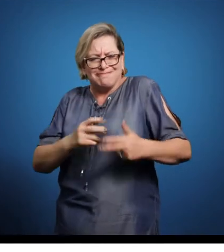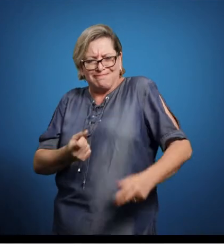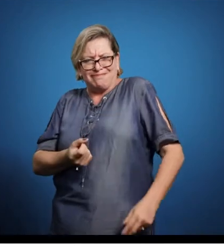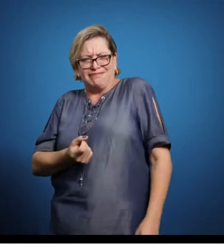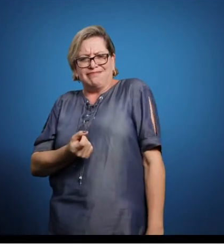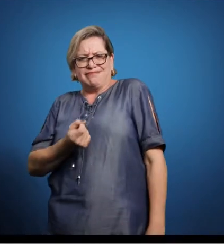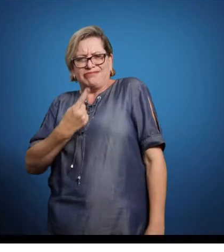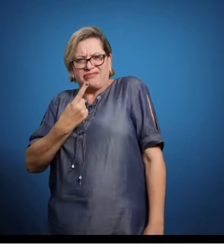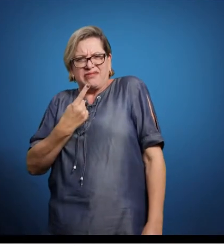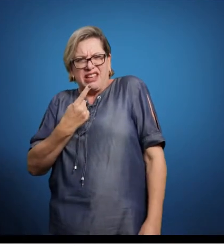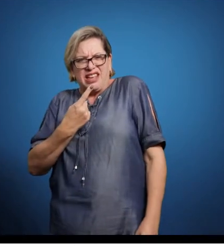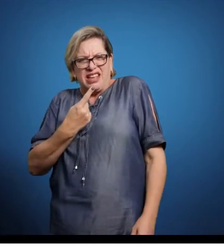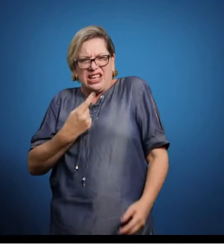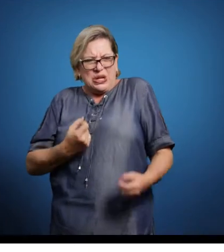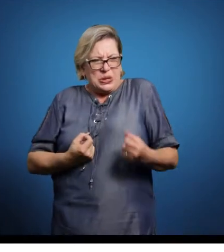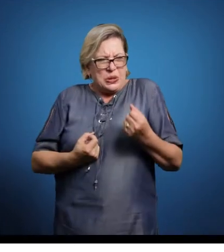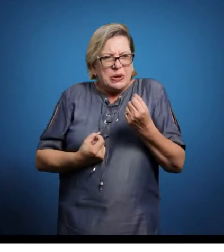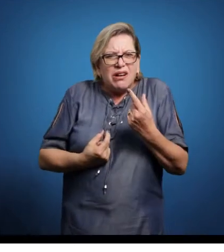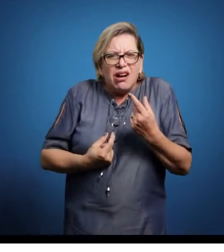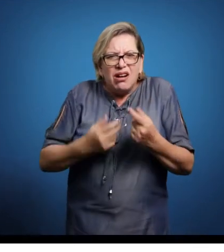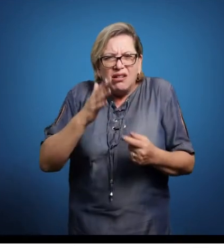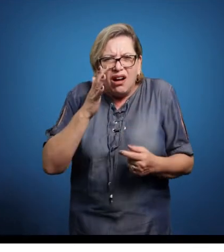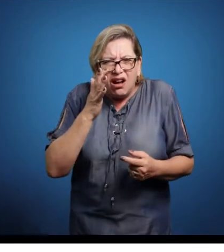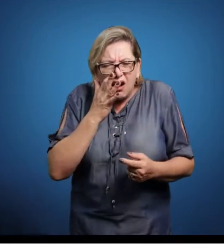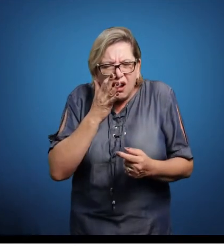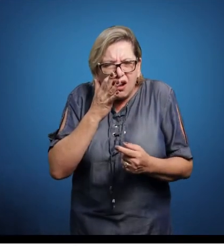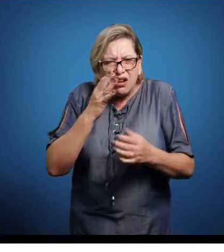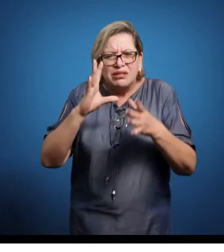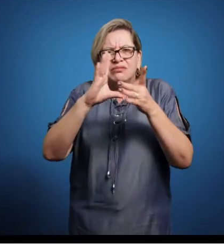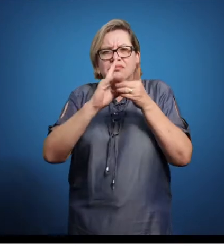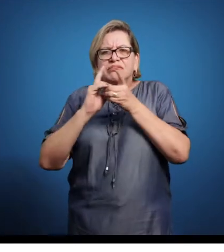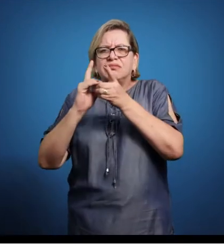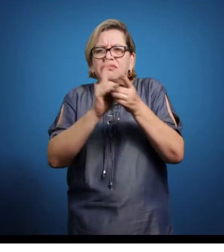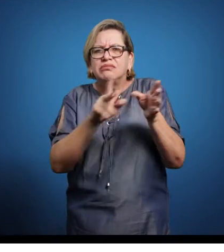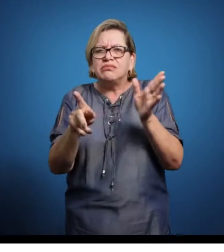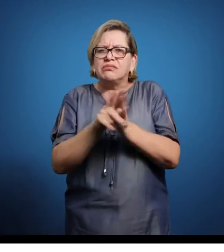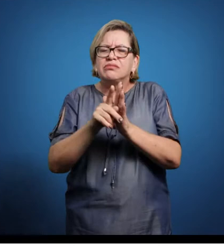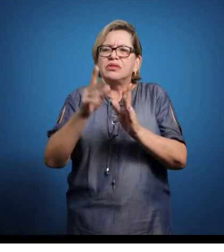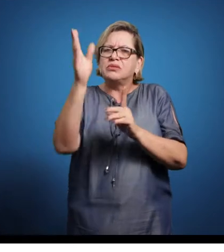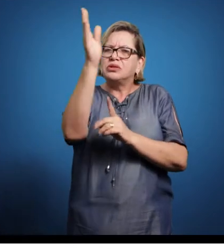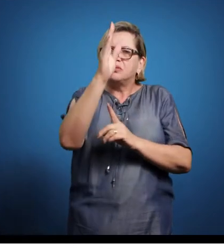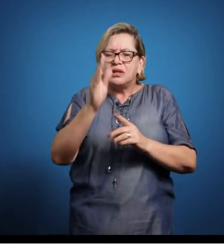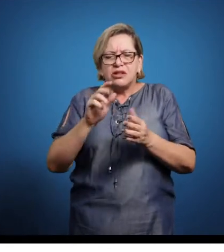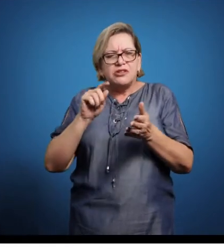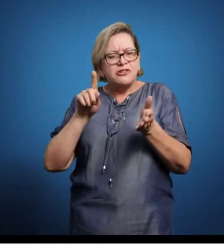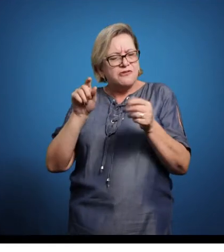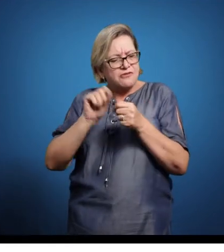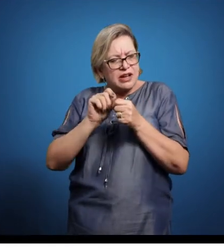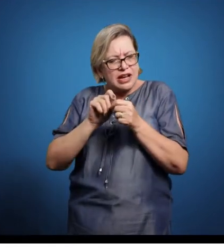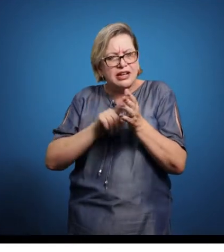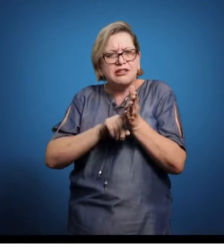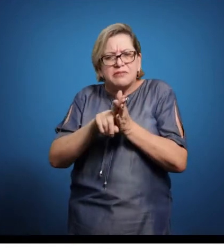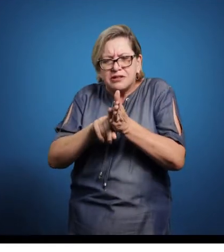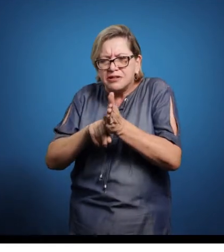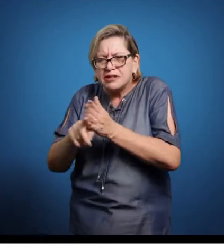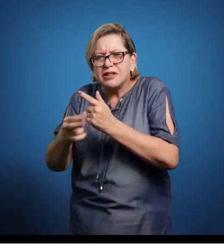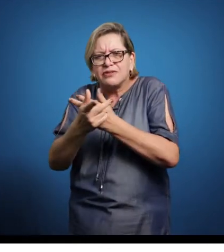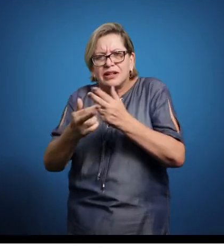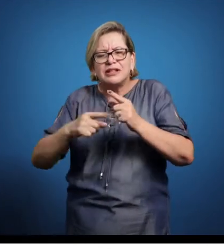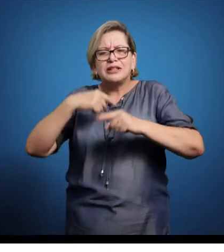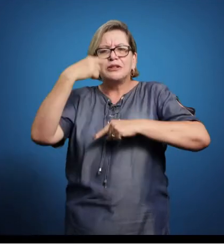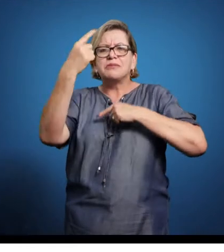democracia americana, com a vivacidade das instituições americanas. E escreve um excelente trabalho. Max Weber vai dar